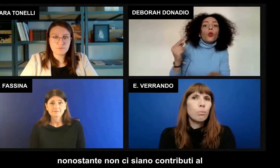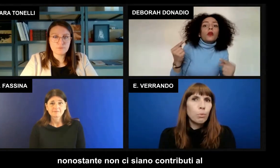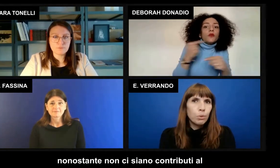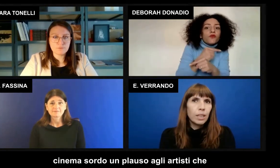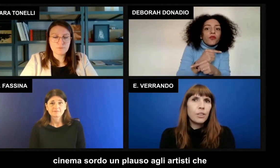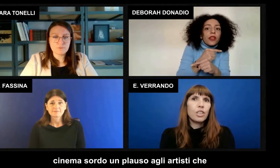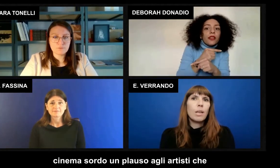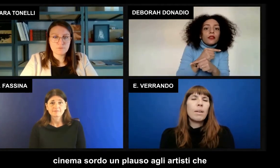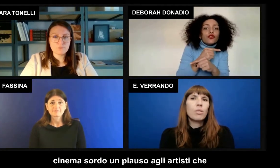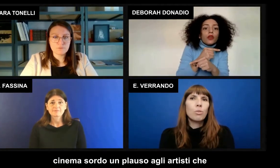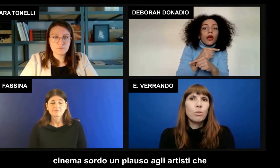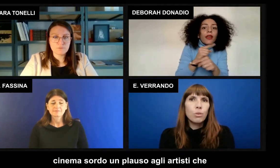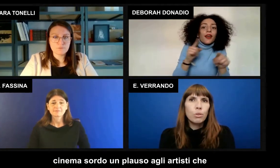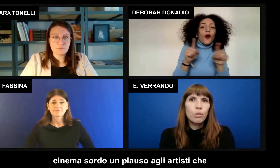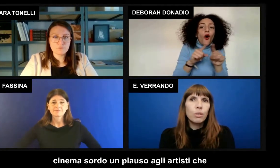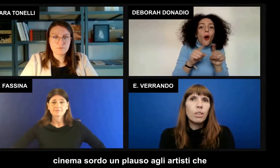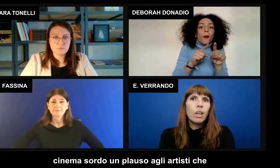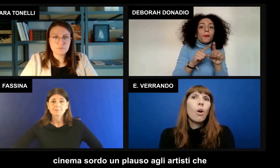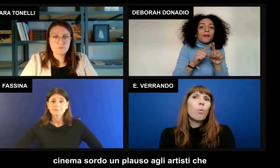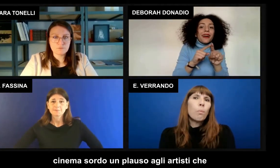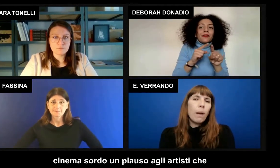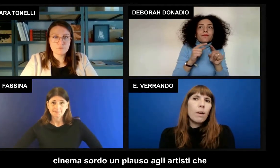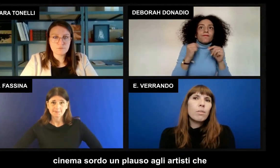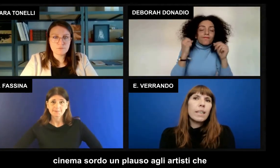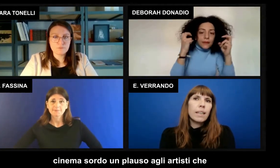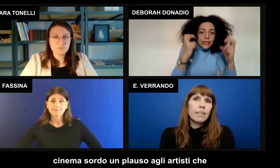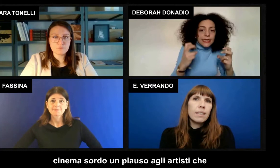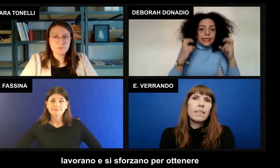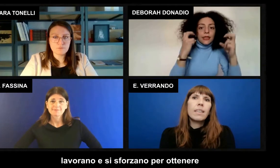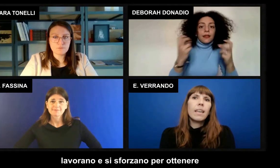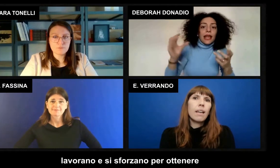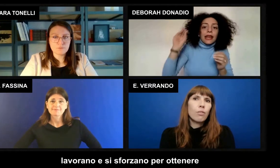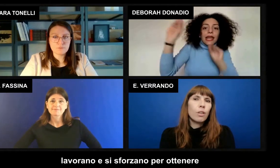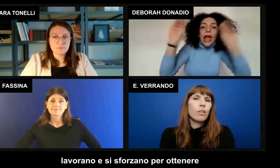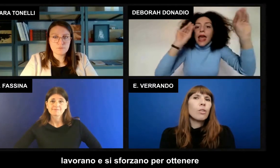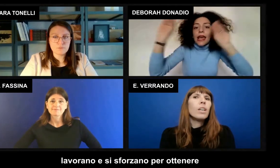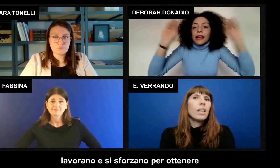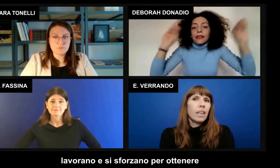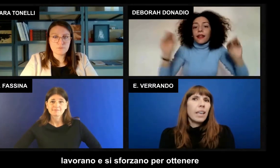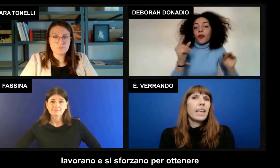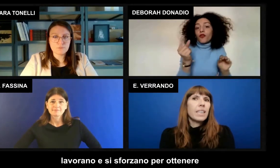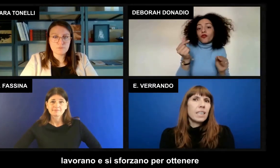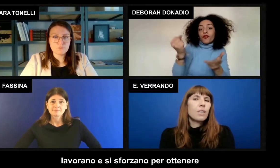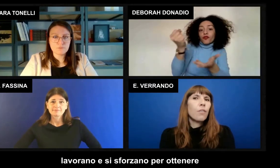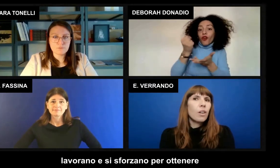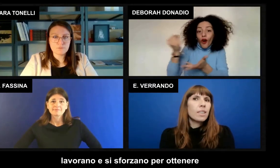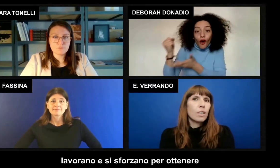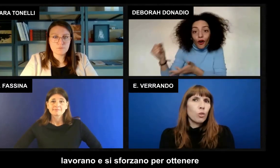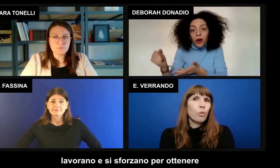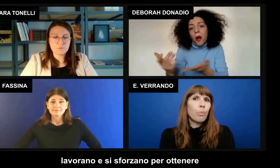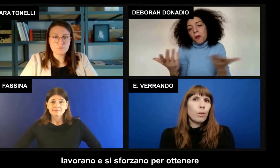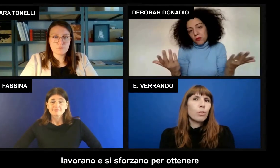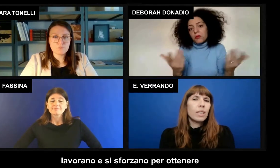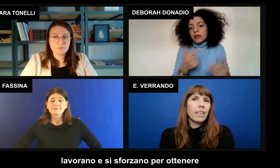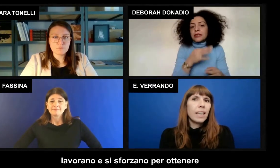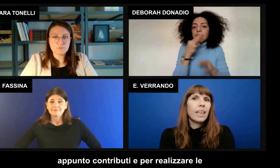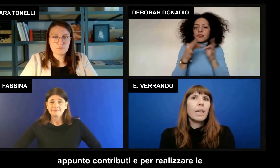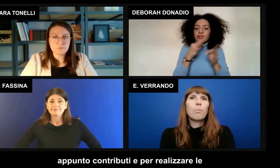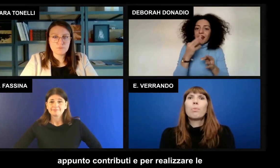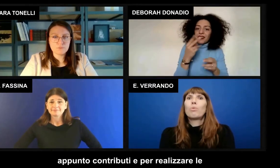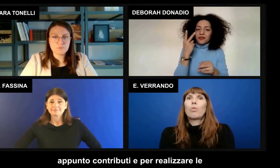contributi al cinema sordo, un plauso agli artisti che lavorano e si sforzano per